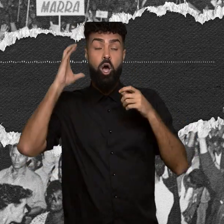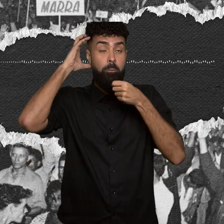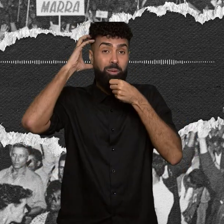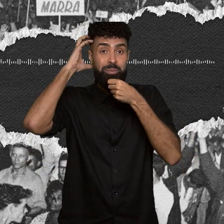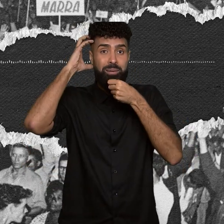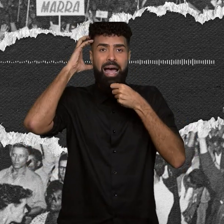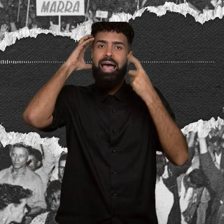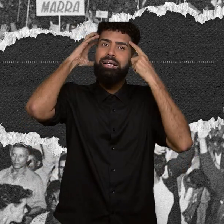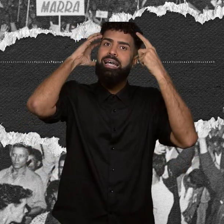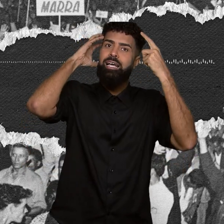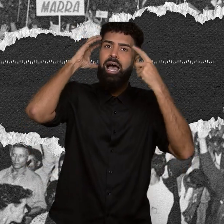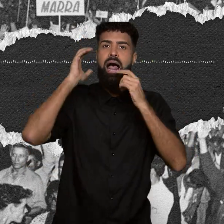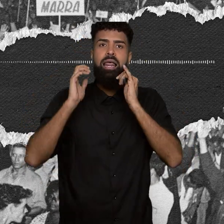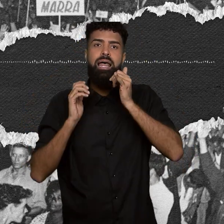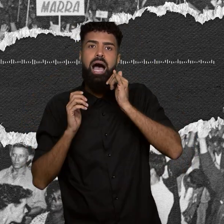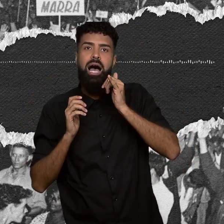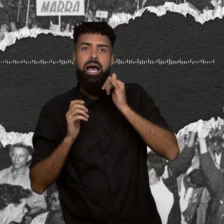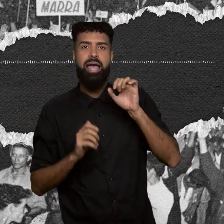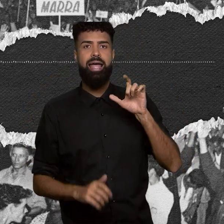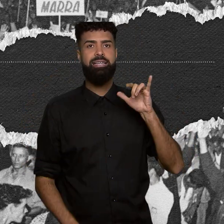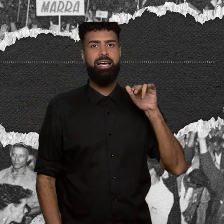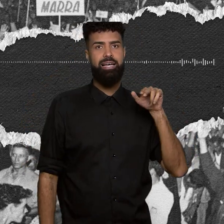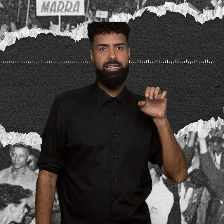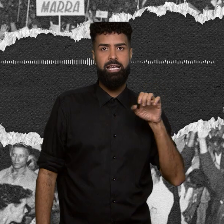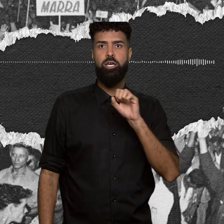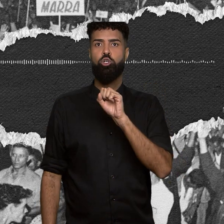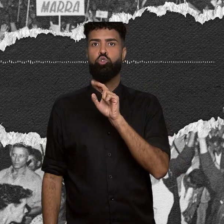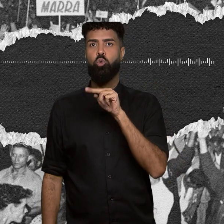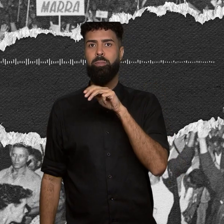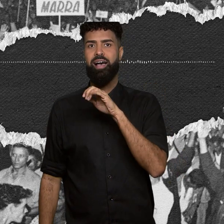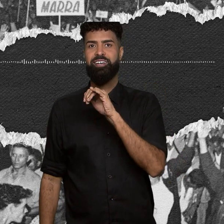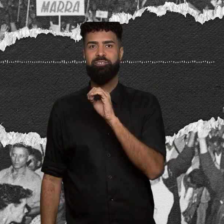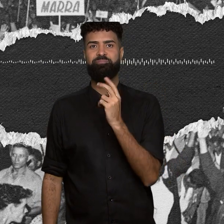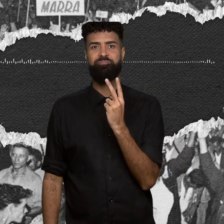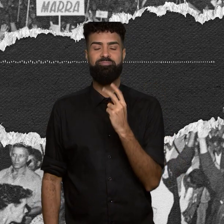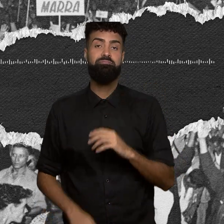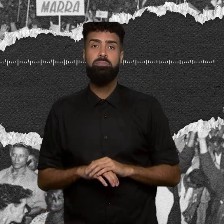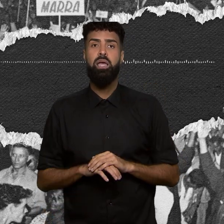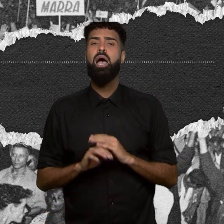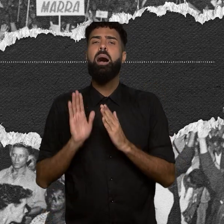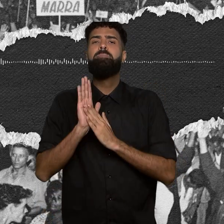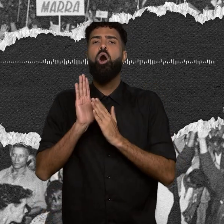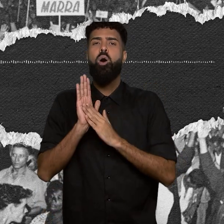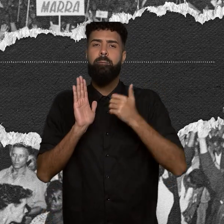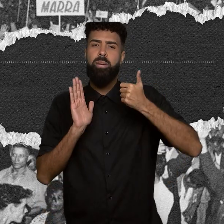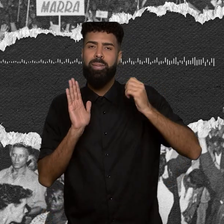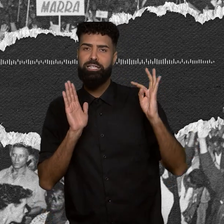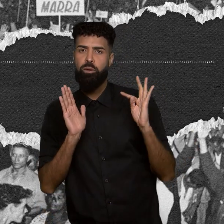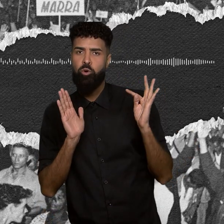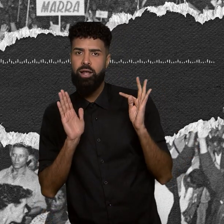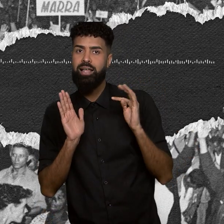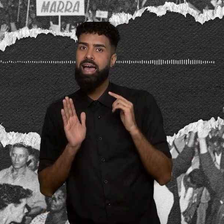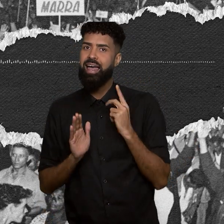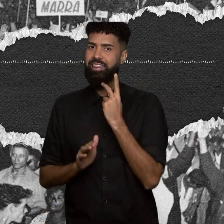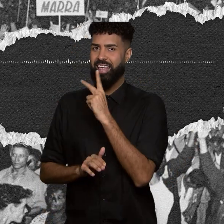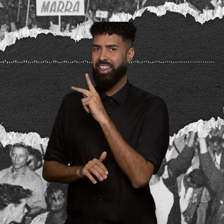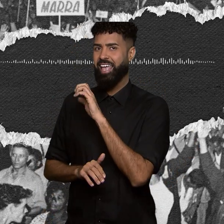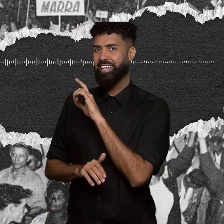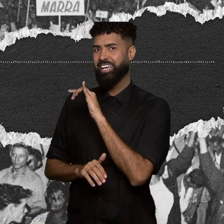pela Eliane Gonçalves e por mim, Sumaya Vilela. A concepção de pauta da primeira temporada é dela. E eu desenhei a segunda